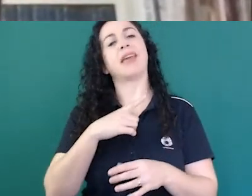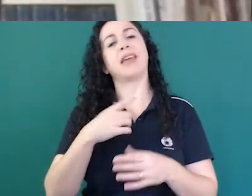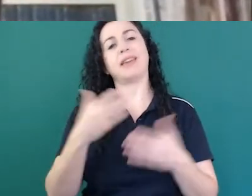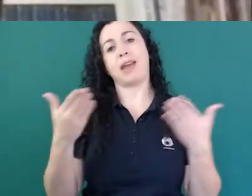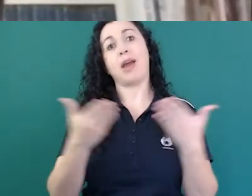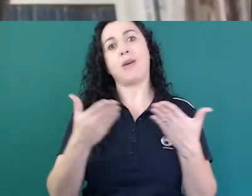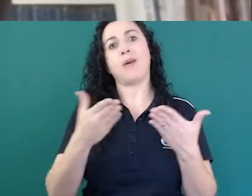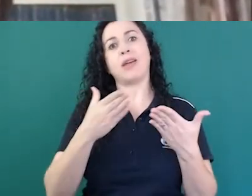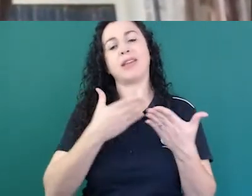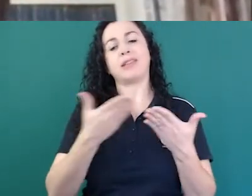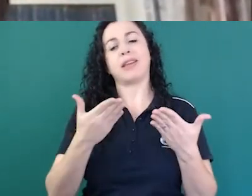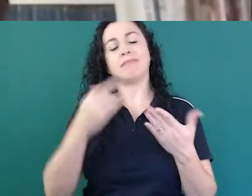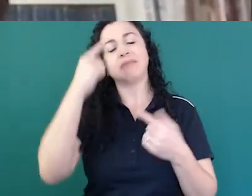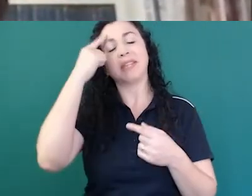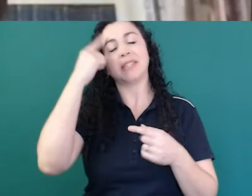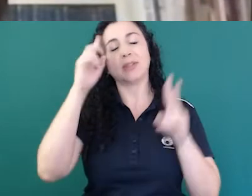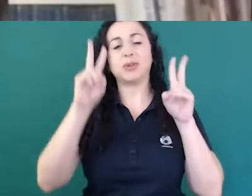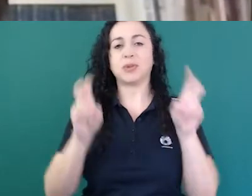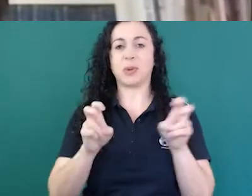está agora pensando a respeito.